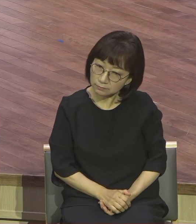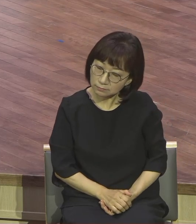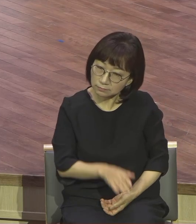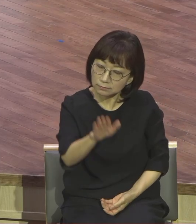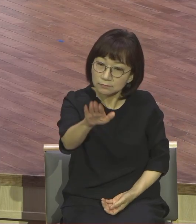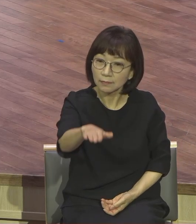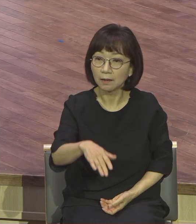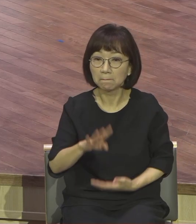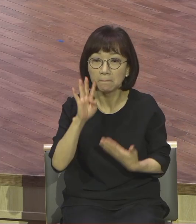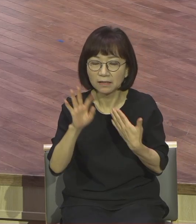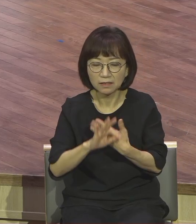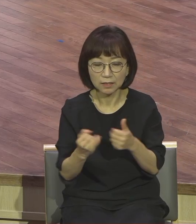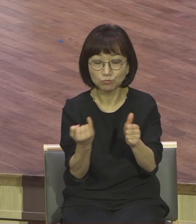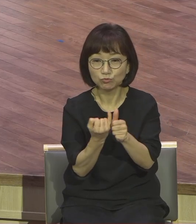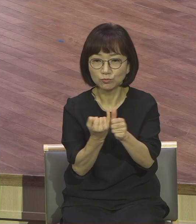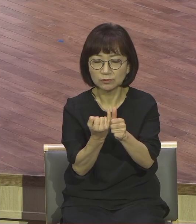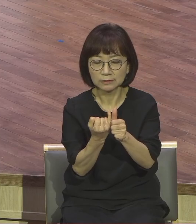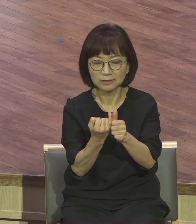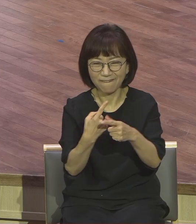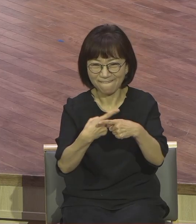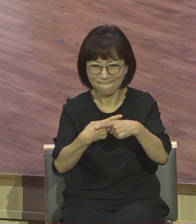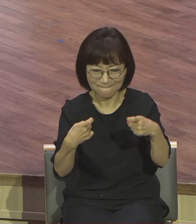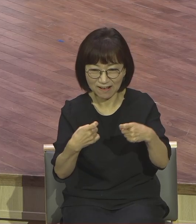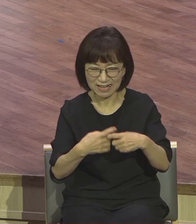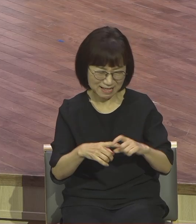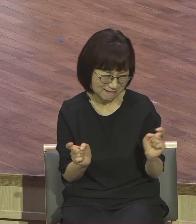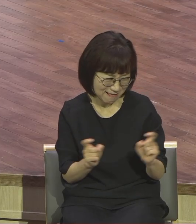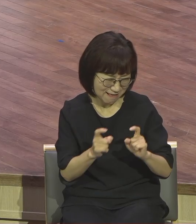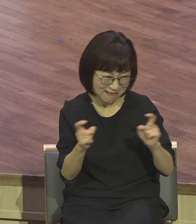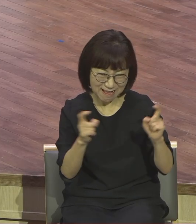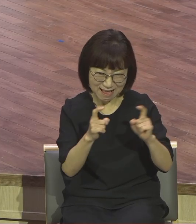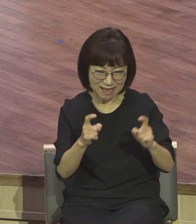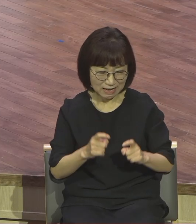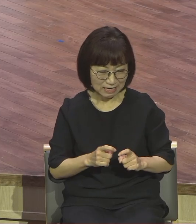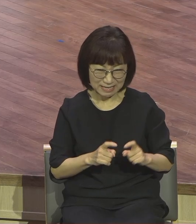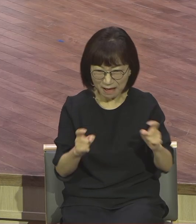부부 관계가 좋지 않았던 사람들은 아이고 살았구나.